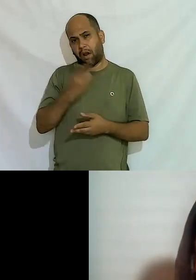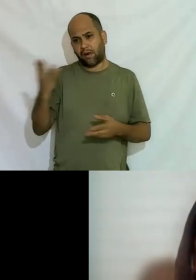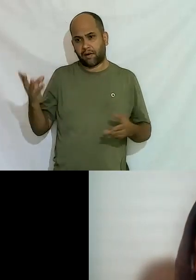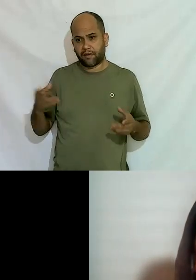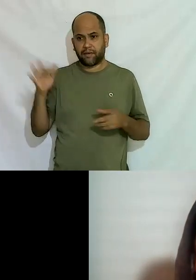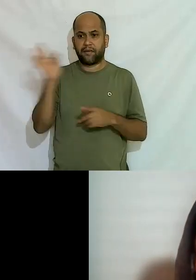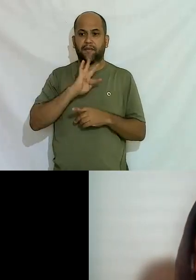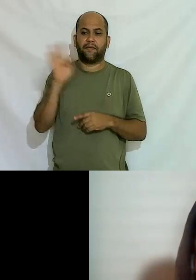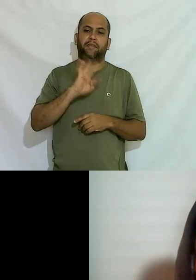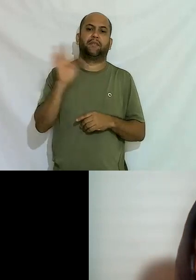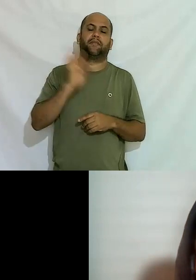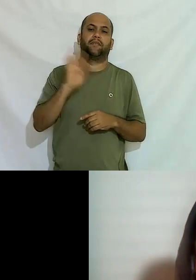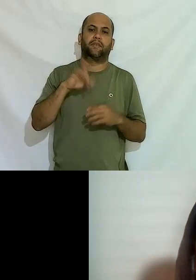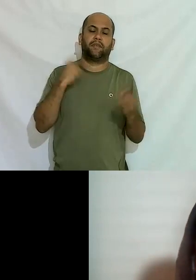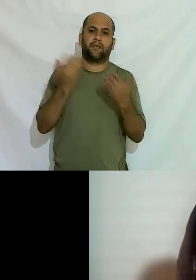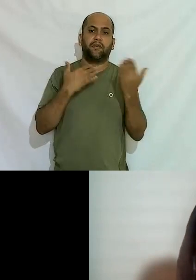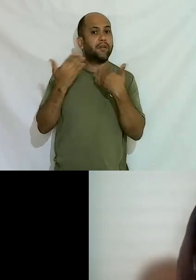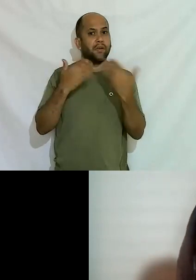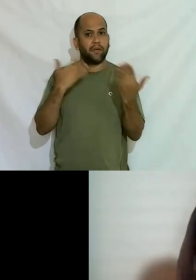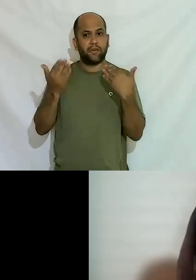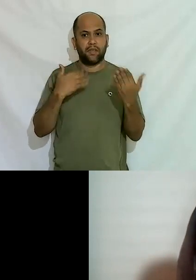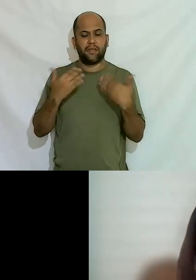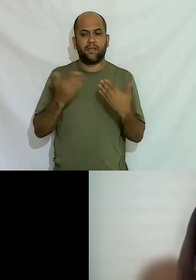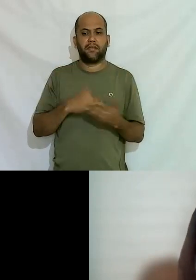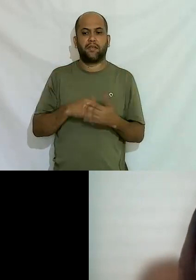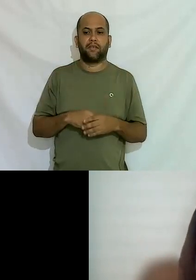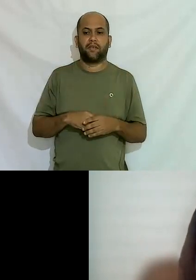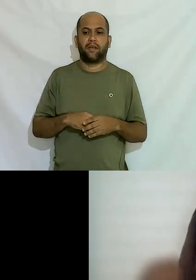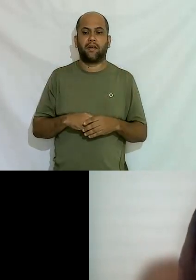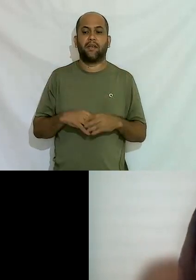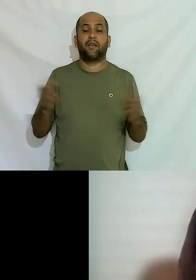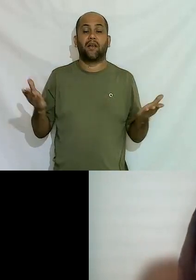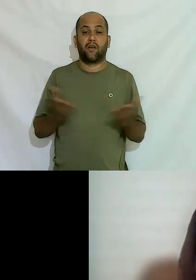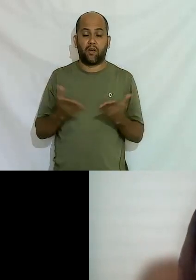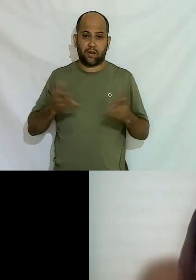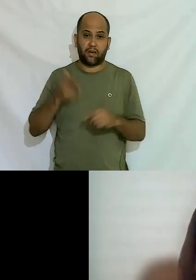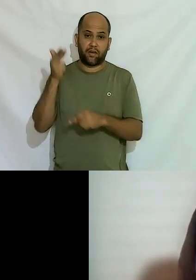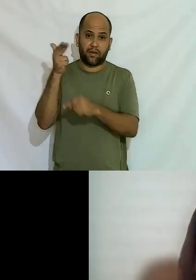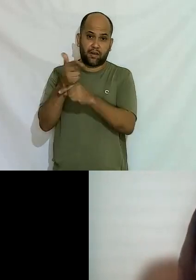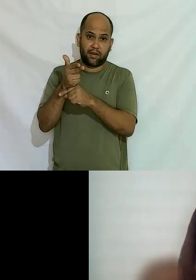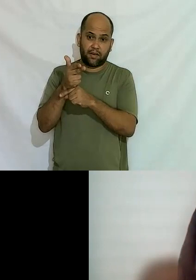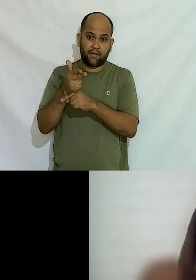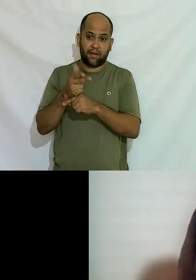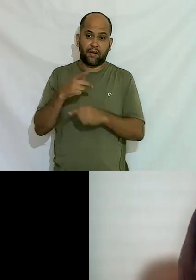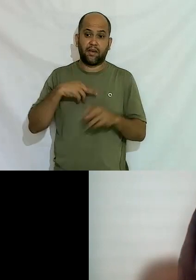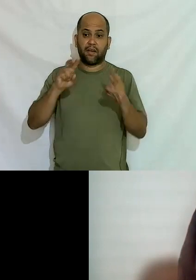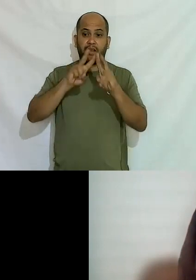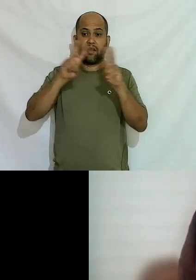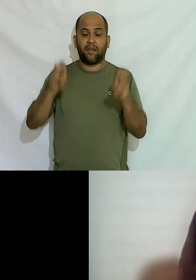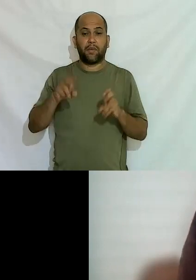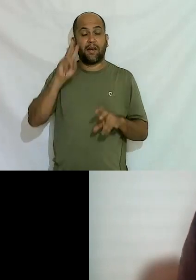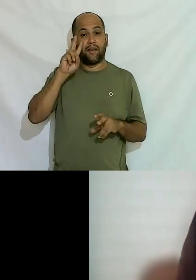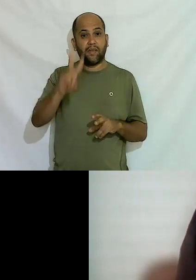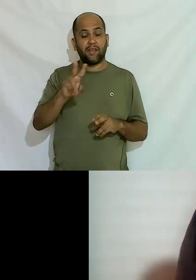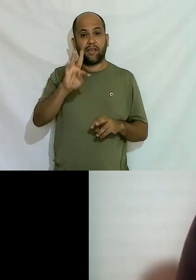que a gente está está dialogando então sem mais delongas hoje a nossa live ela está intitulada a visibilidade